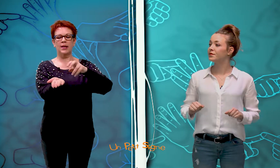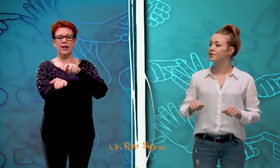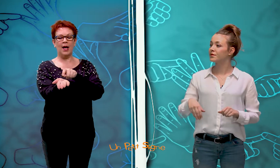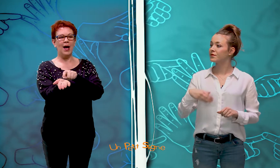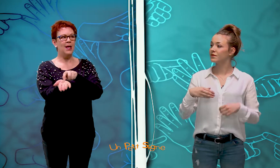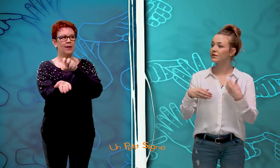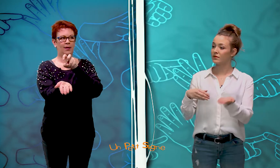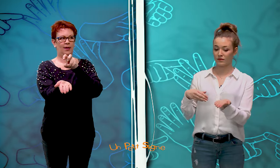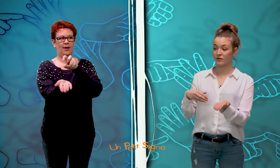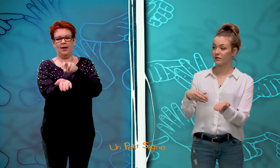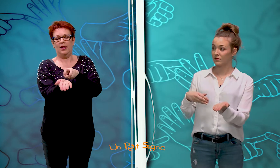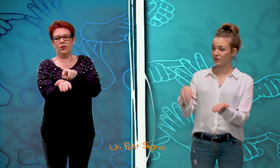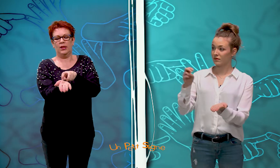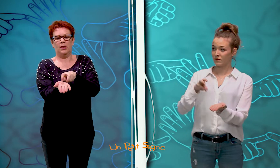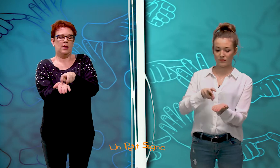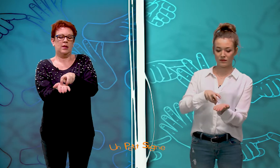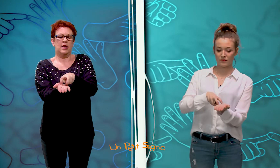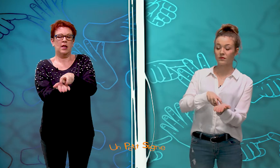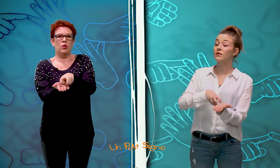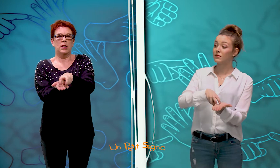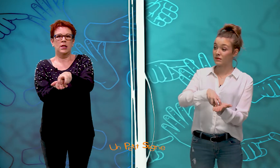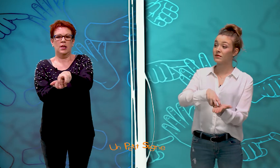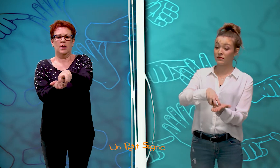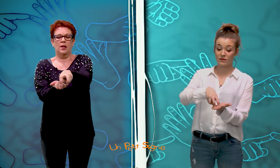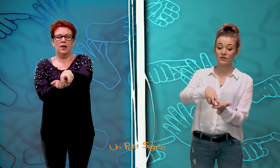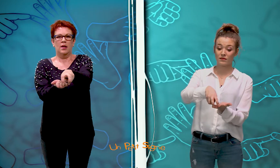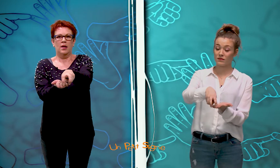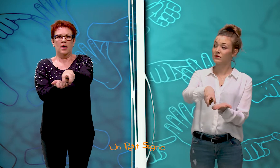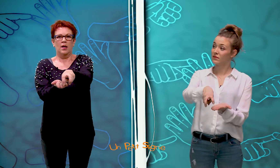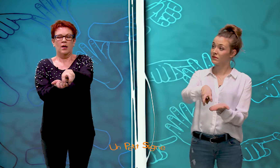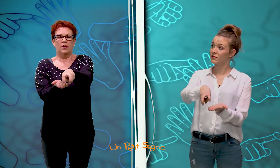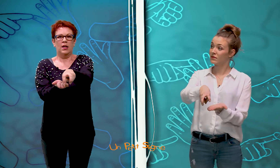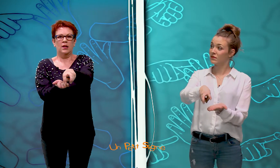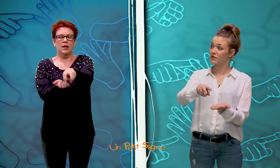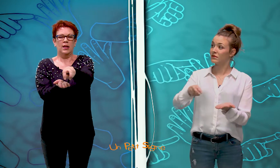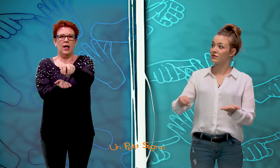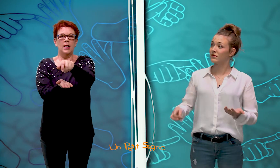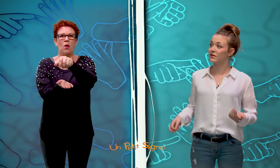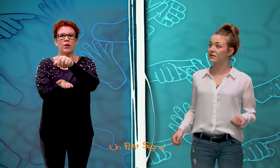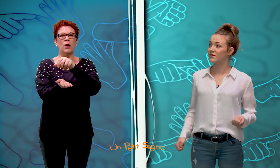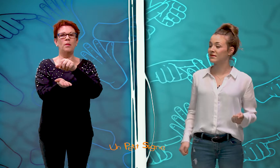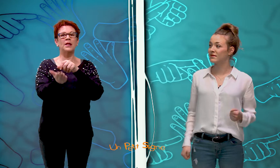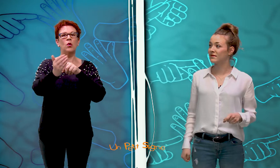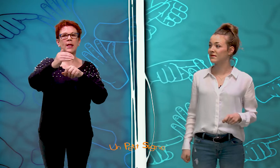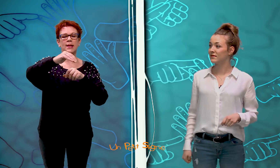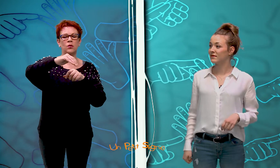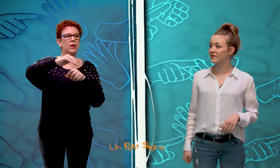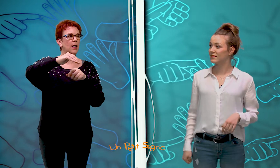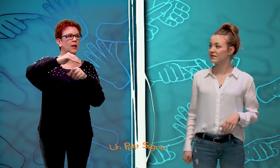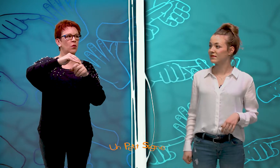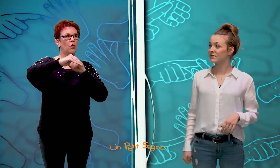ça c'est les rails. Et donc ça symbolise. Voilà, les rails. On a le métro, ça c'est souterrain. Donc